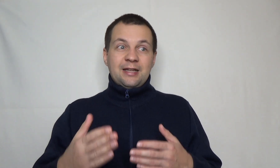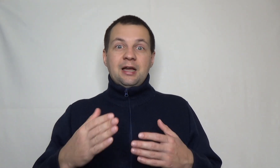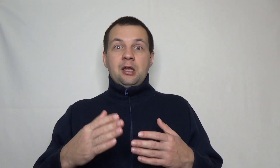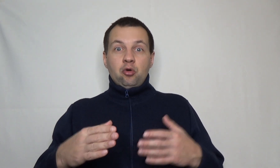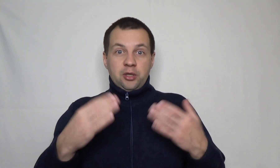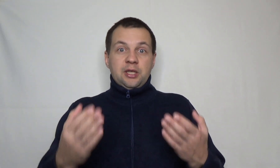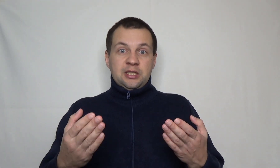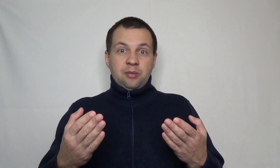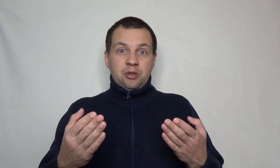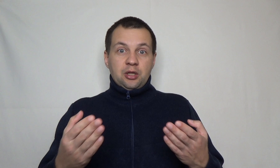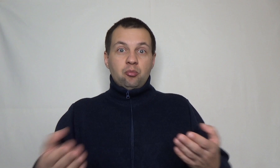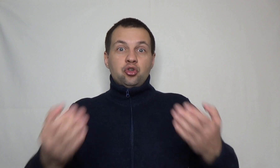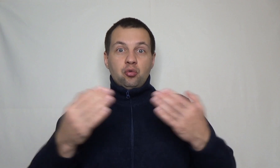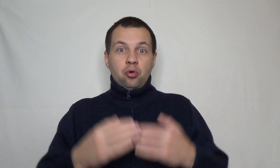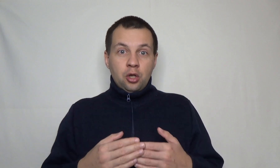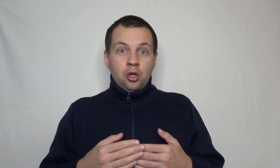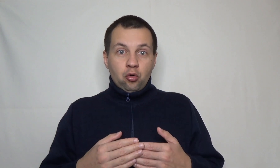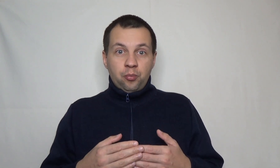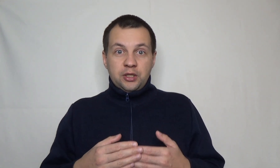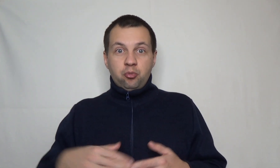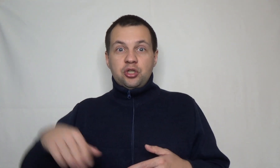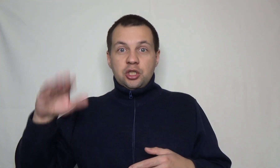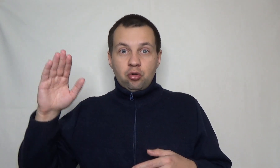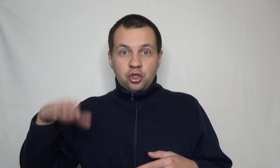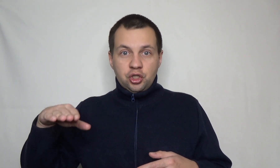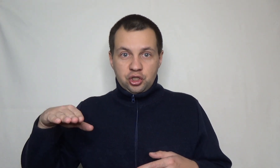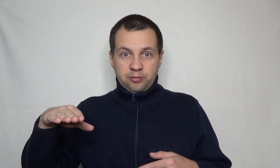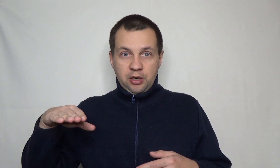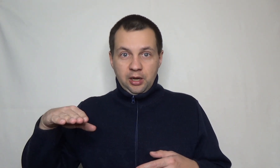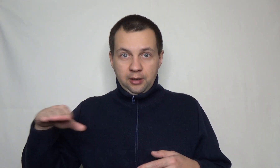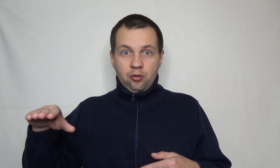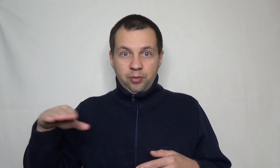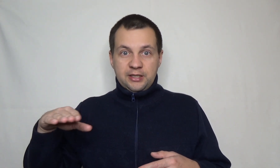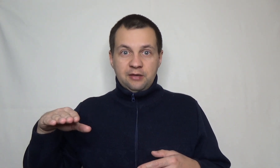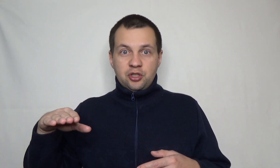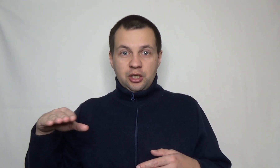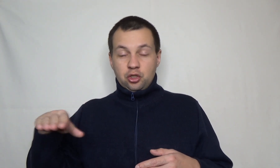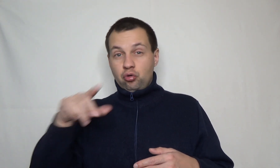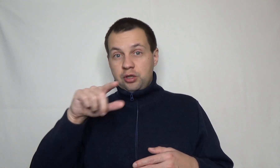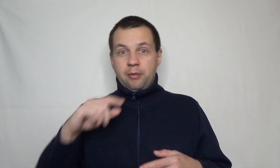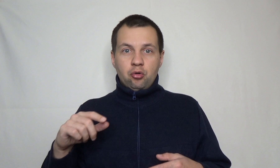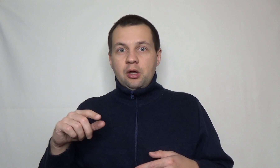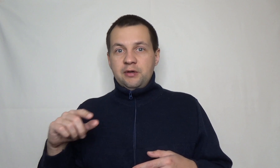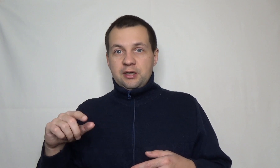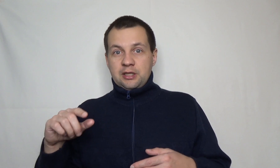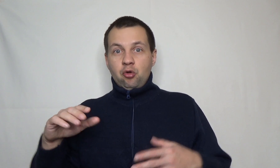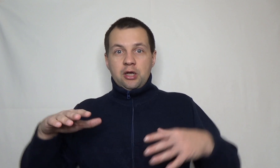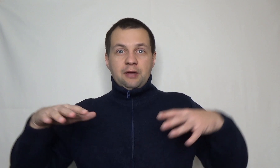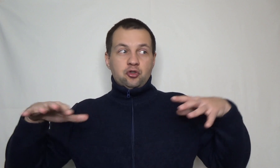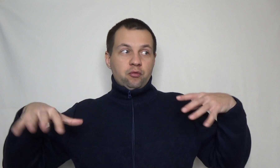когда у тебя-то есть капитал, ты можешь его купить, и пусть даже оно лежит сейчас, пока оно просевшее, даже золото, наоборот, выросло. Но когда все